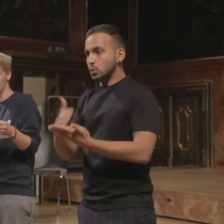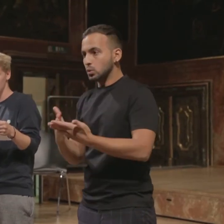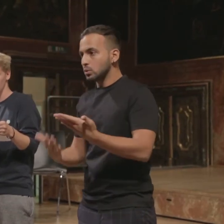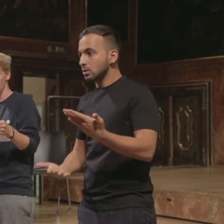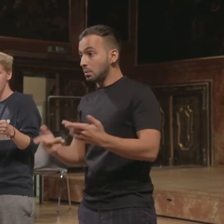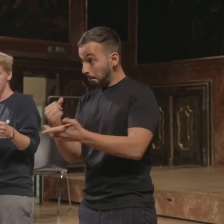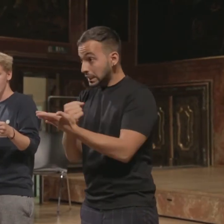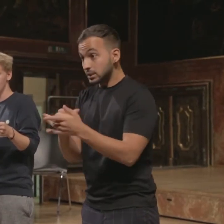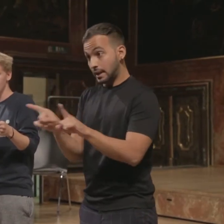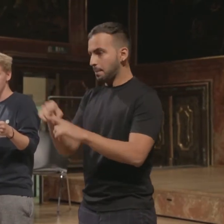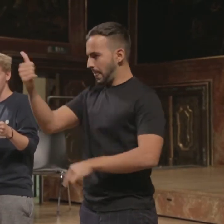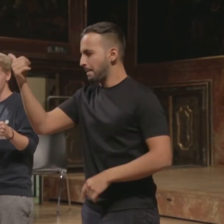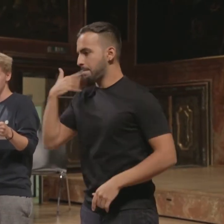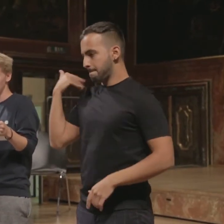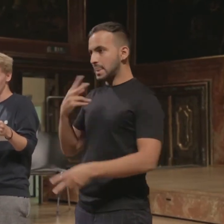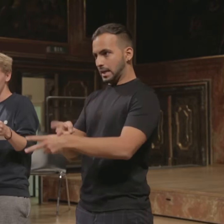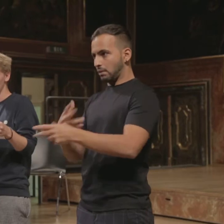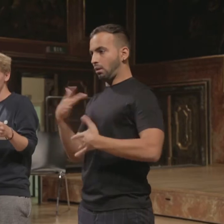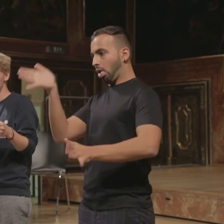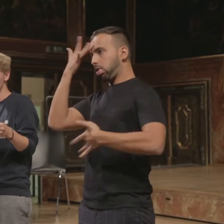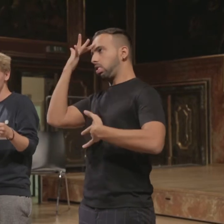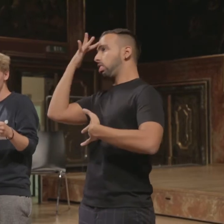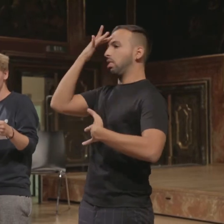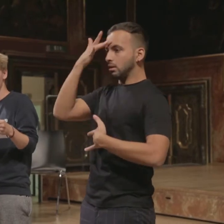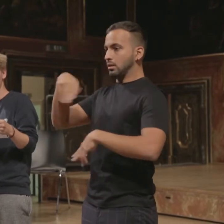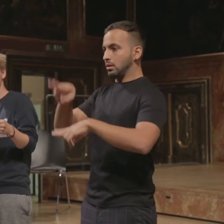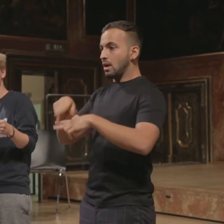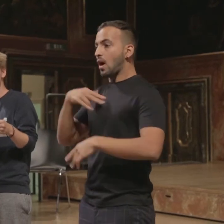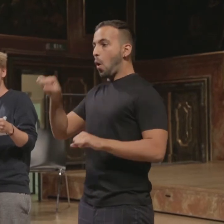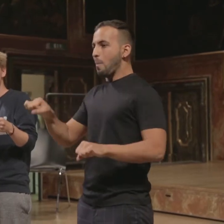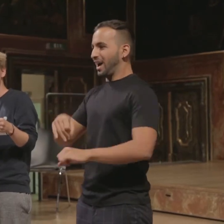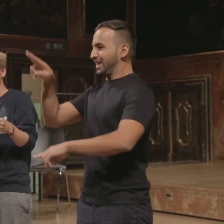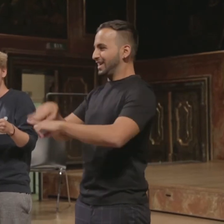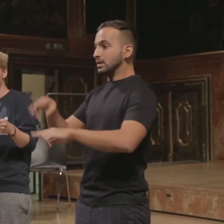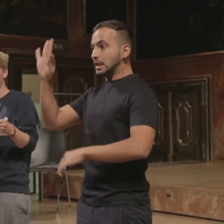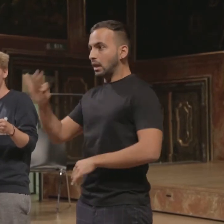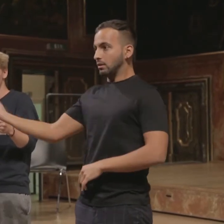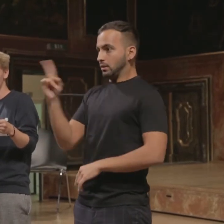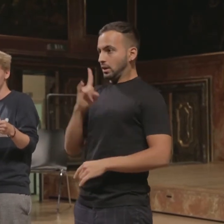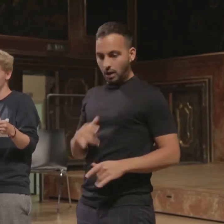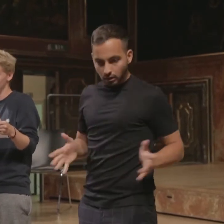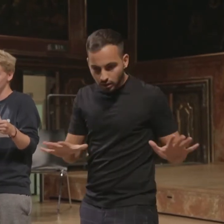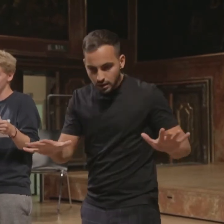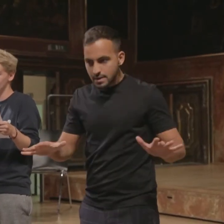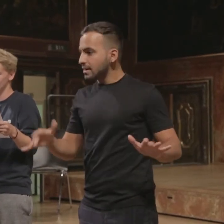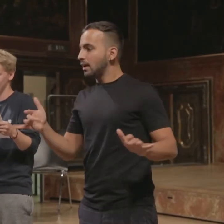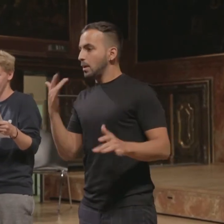gewesen. Als ich einmal krank war und deshalb bei Oma in Obdach zur Gesundung untergebracht war, kam Tante Anke mit Kepler auf ein belebtes Wasser vorbei.